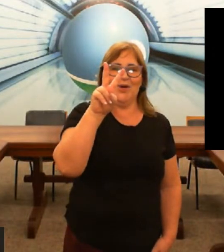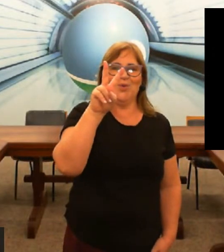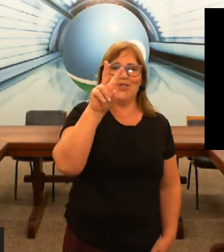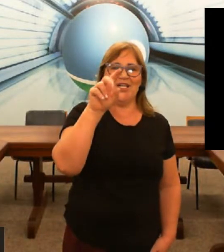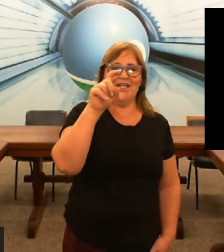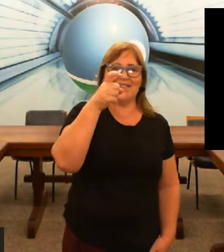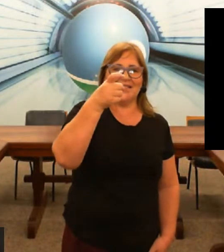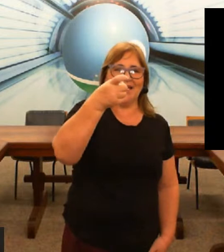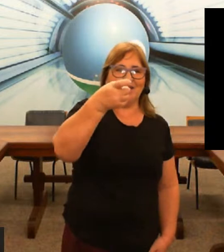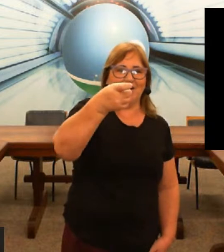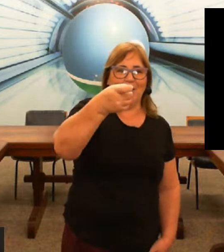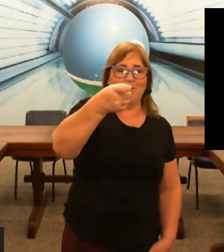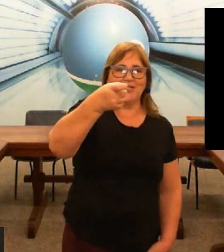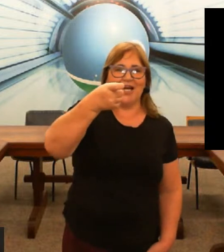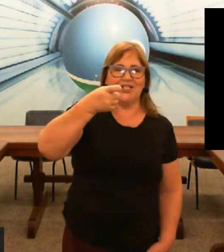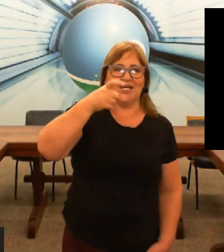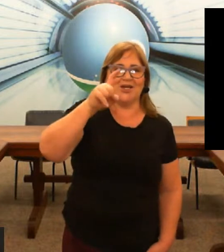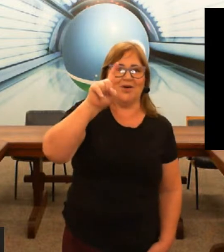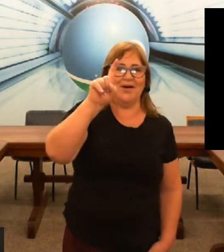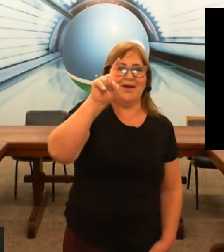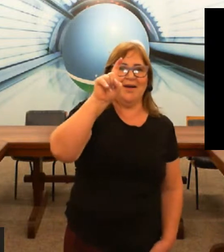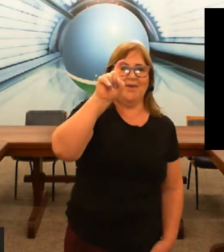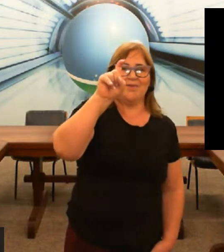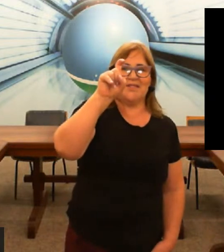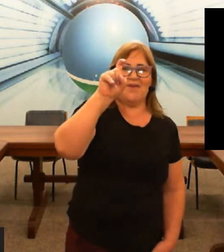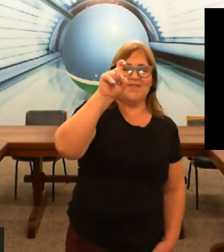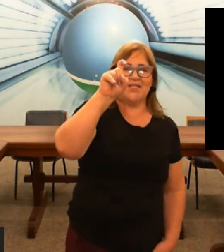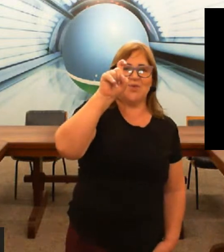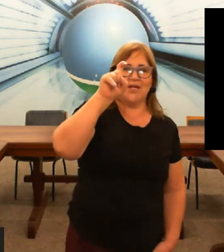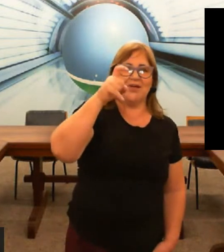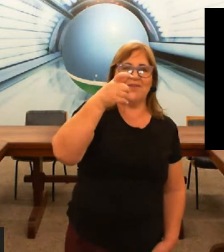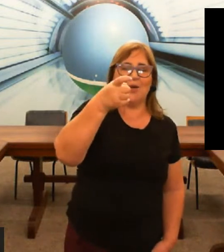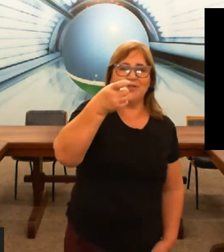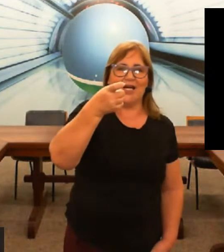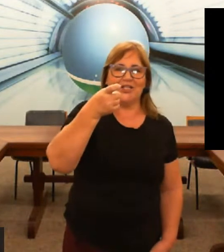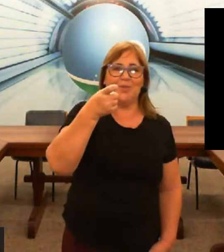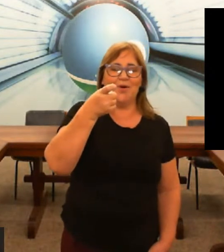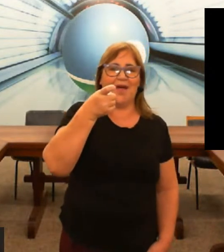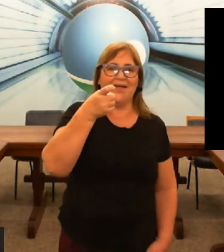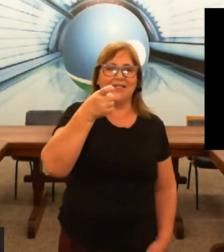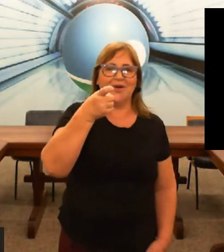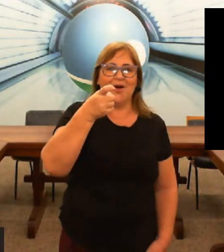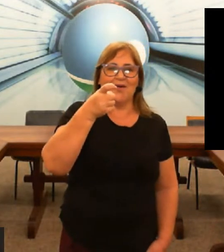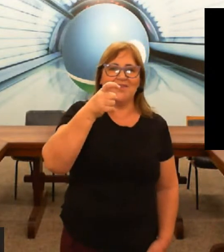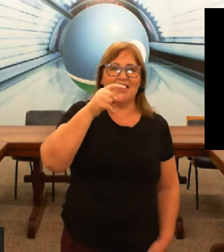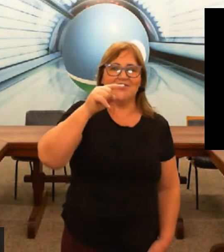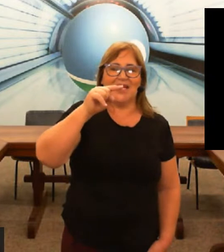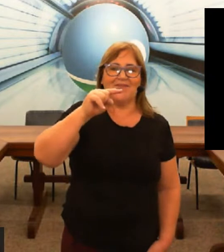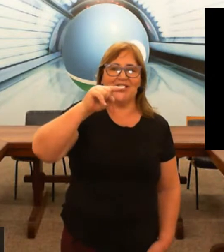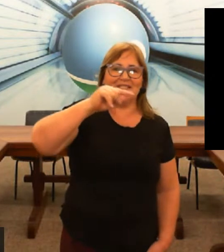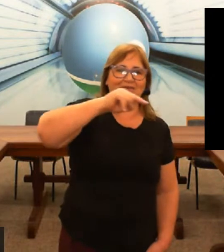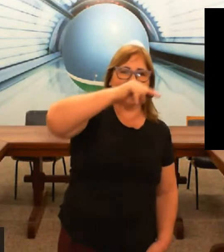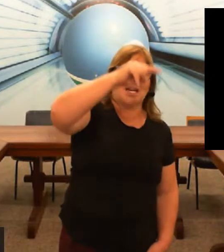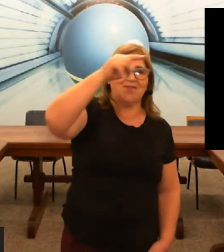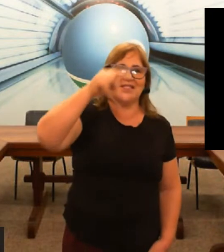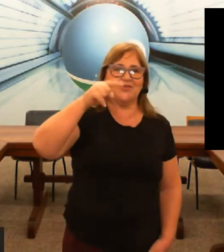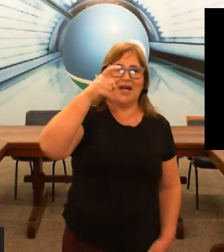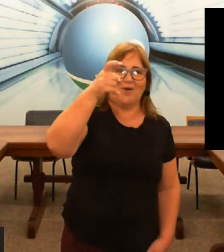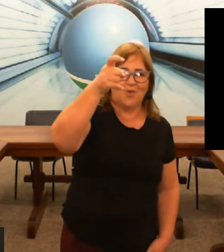o X aqui ó é uma puxadinha aqui ó você vai fazer isso com o dedão e vai dar uma puxadinha por que isso? quando você não escreve X você não escreve assim não dá o